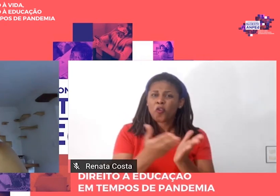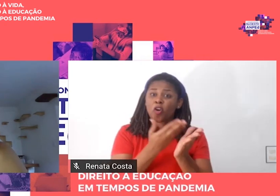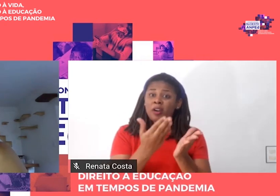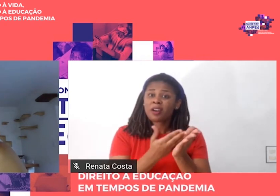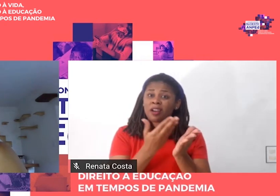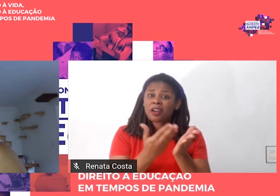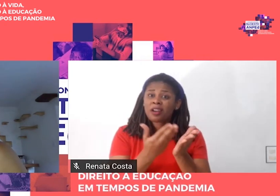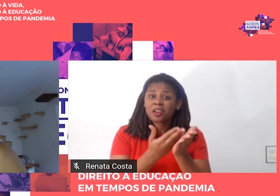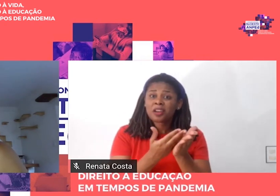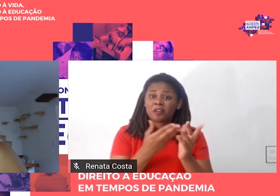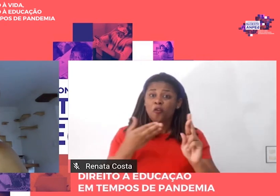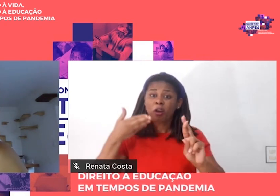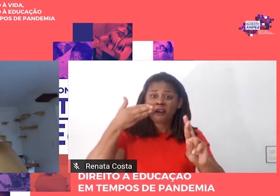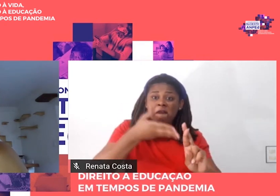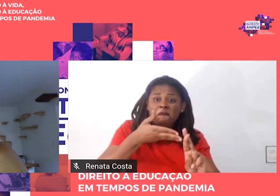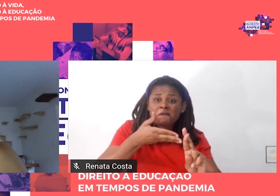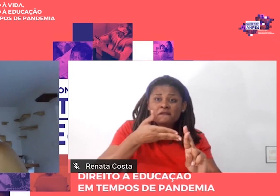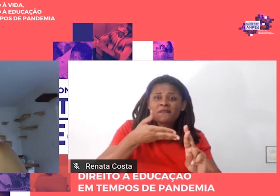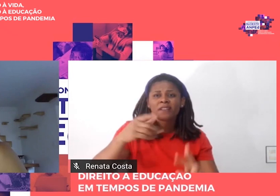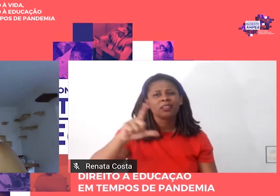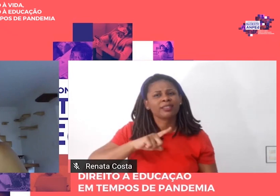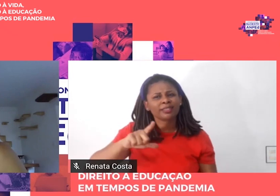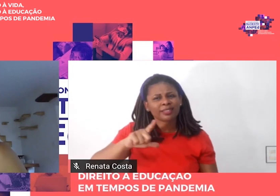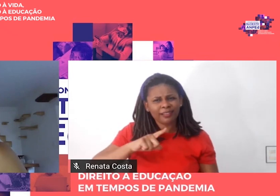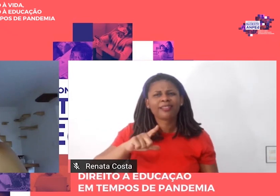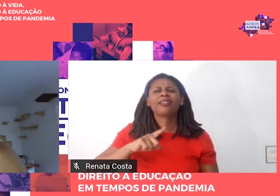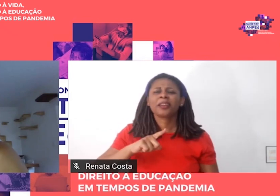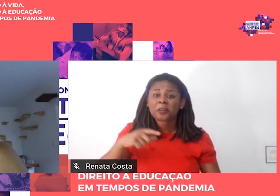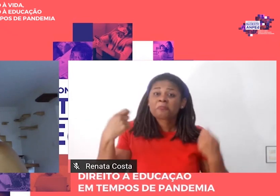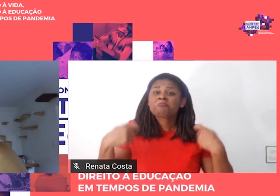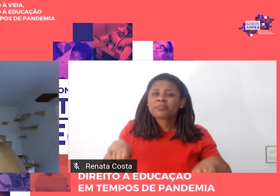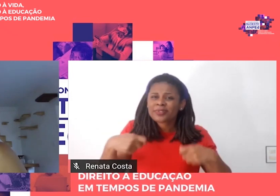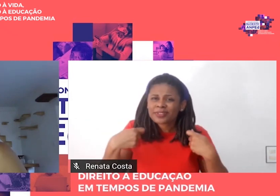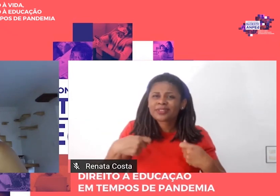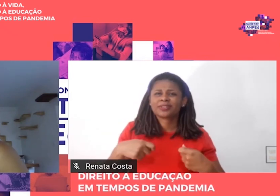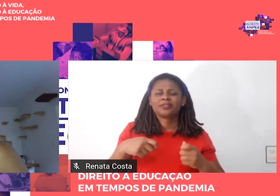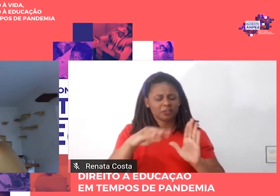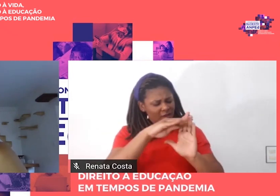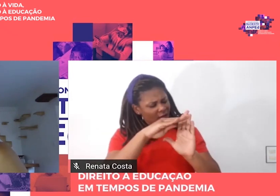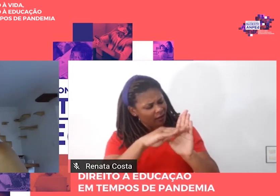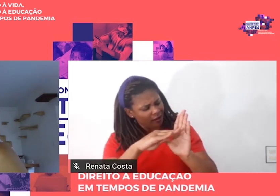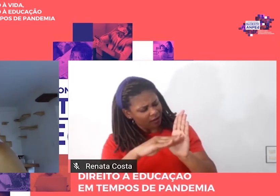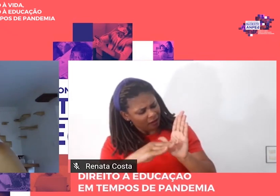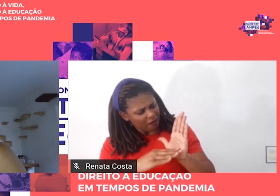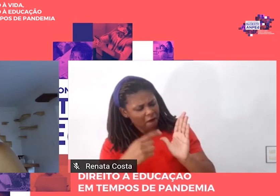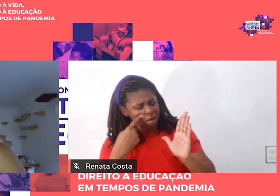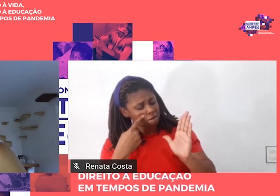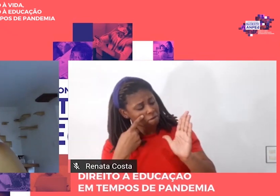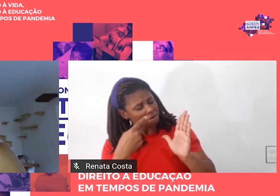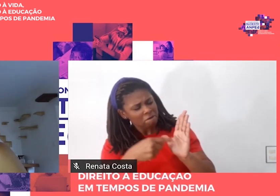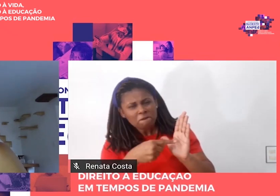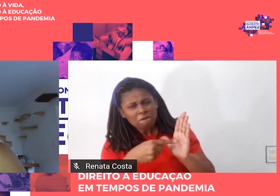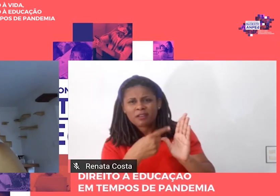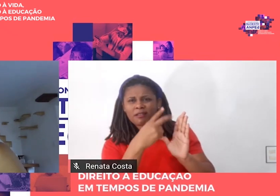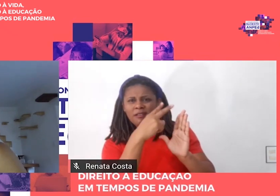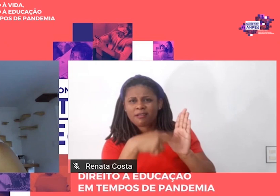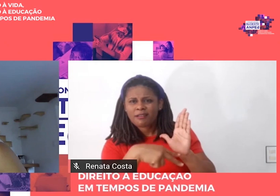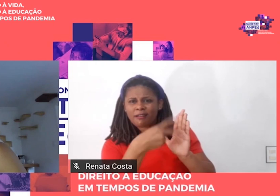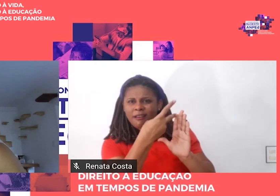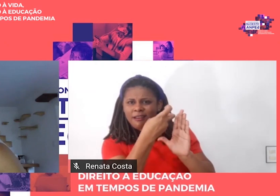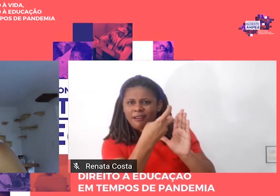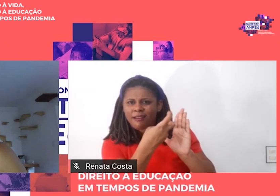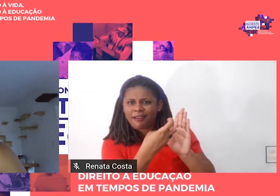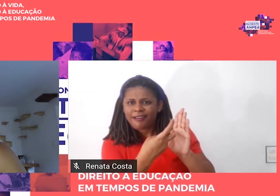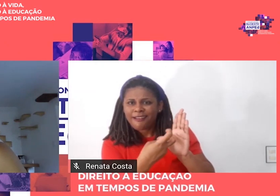decifrar sua essência para determiná-lo como tal e meu percurso estava apenas começando.